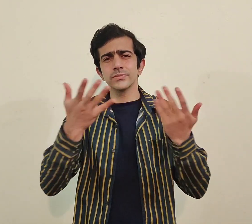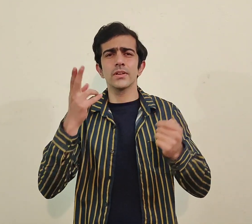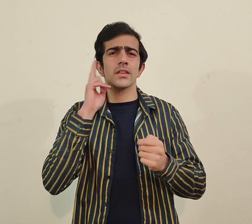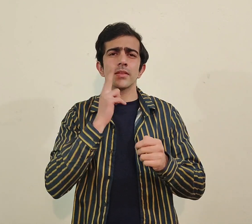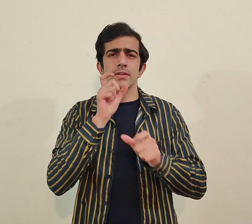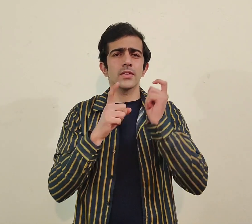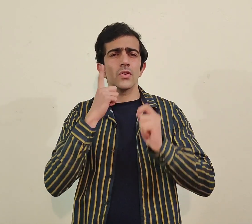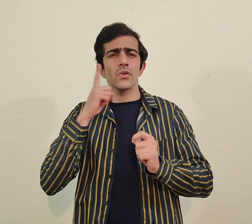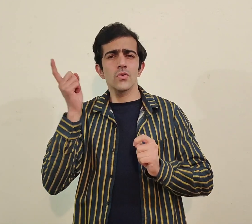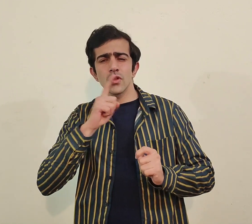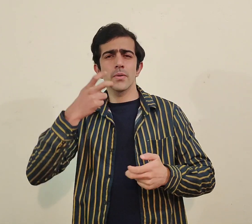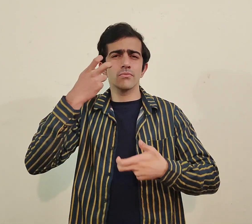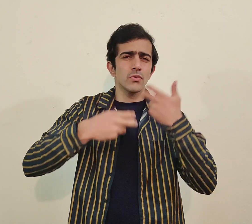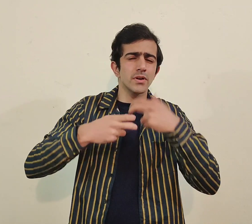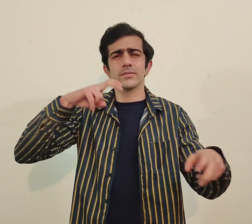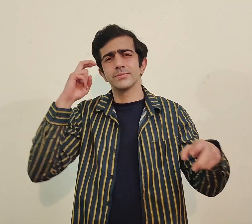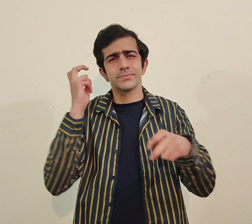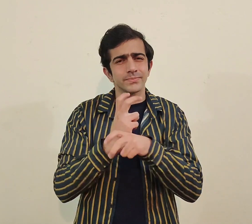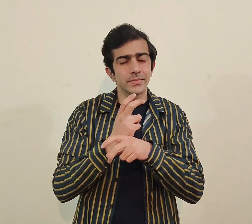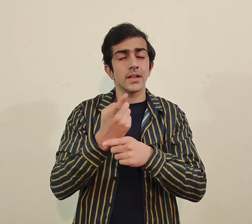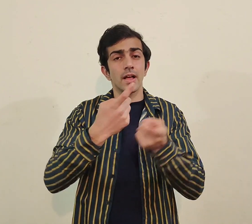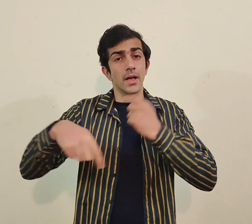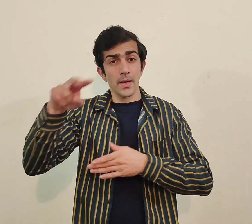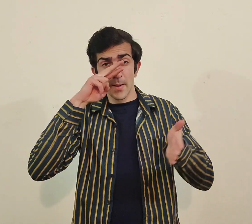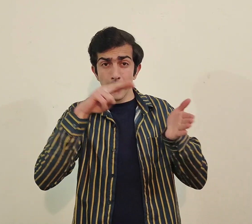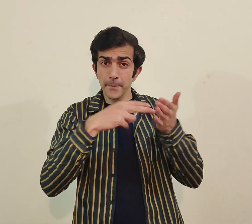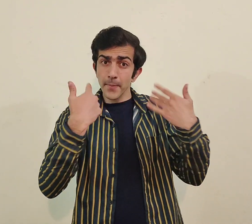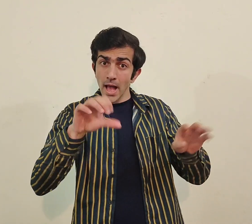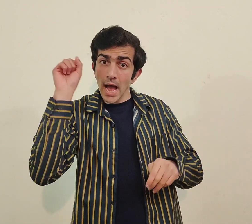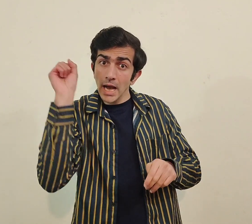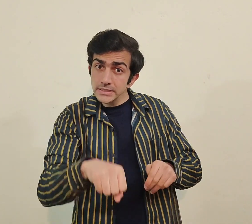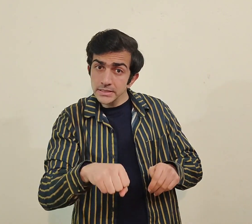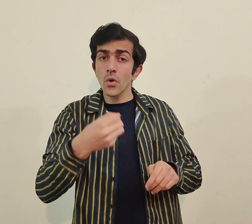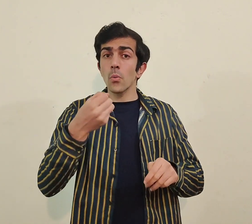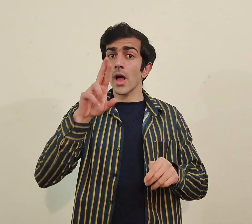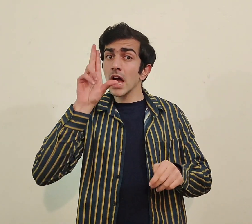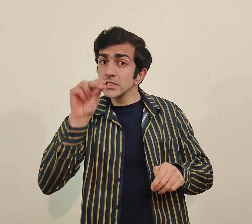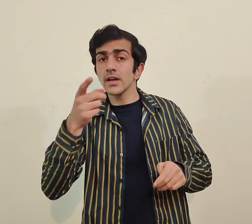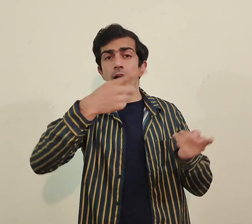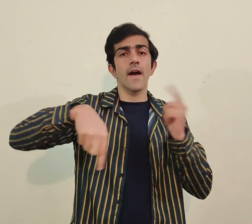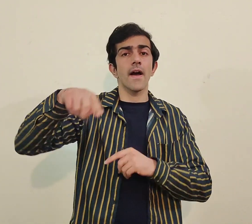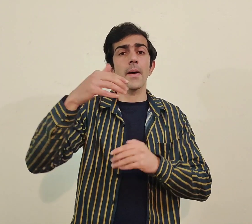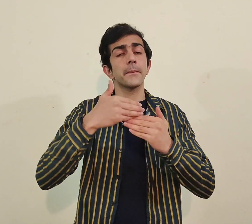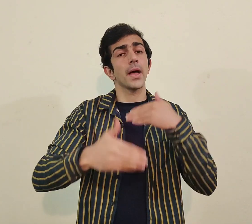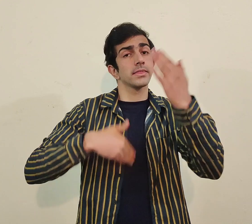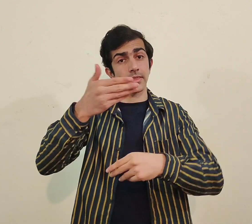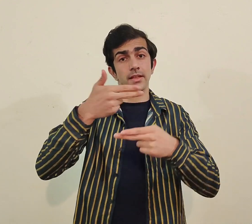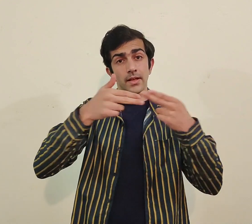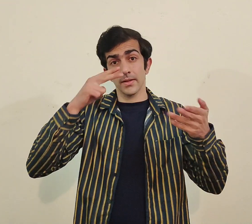دس مختلف پرابلمز جو دیف ڈیلی لائف میں فیس کرتے ہیں اگر آپ نے دیکھ لیے یا نہیں دیکھی تو